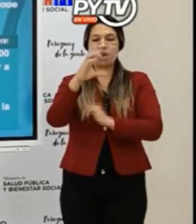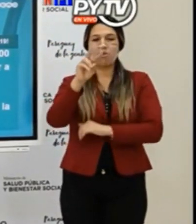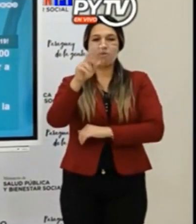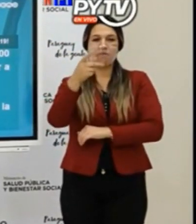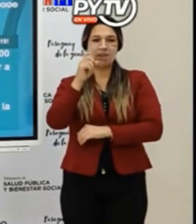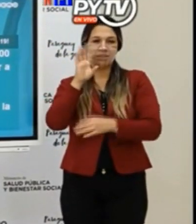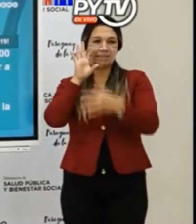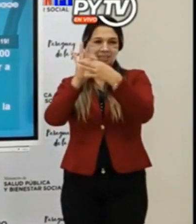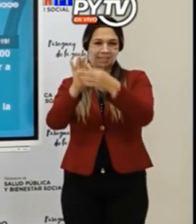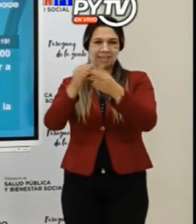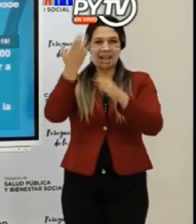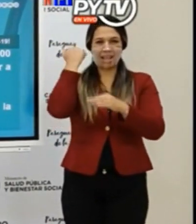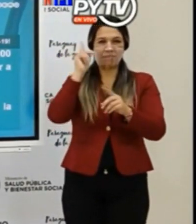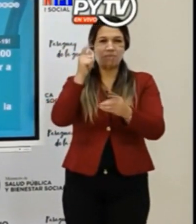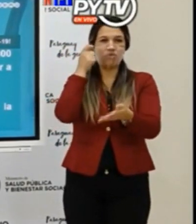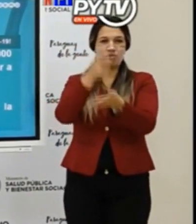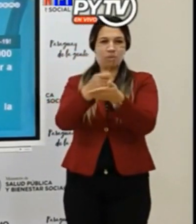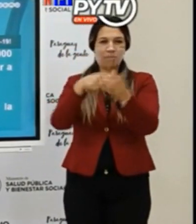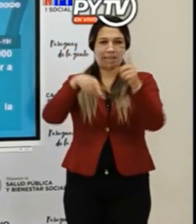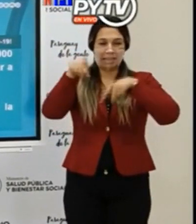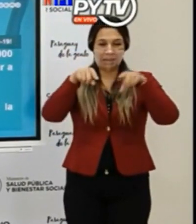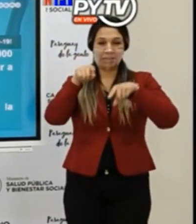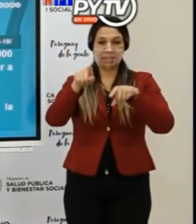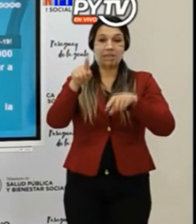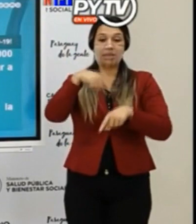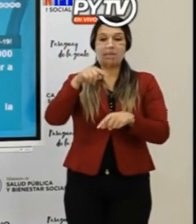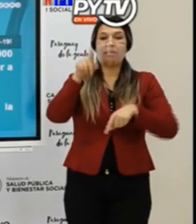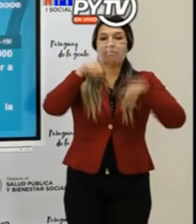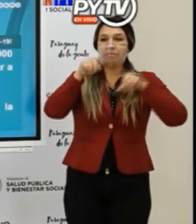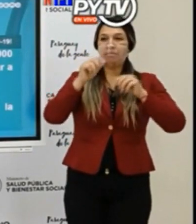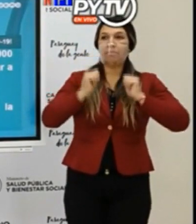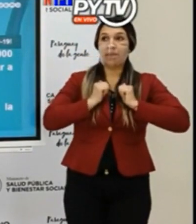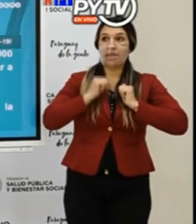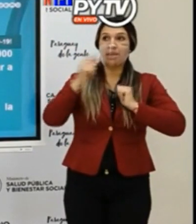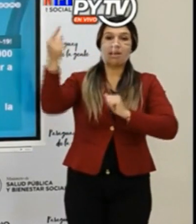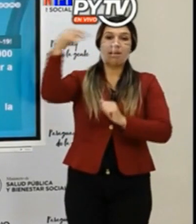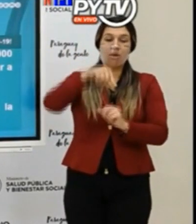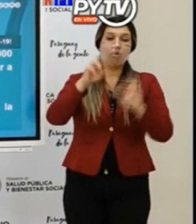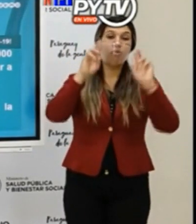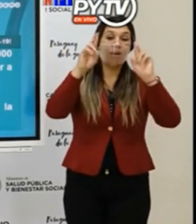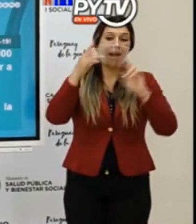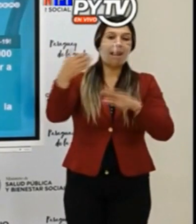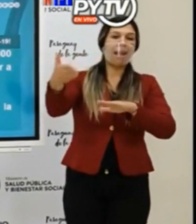estamos intentando agilizar y que estas puedan llegar, que puedan llegar antes.